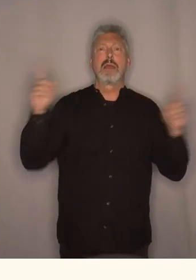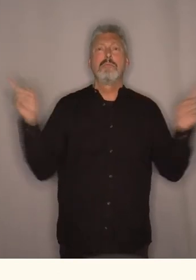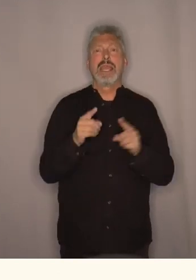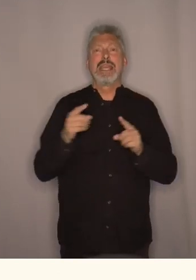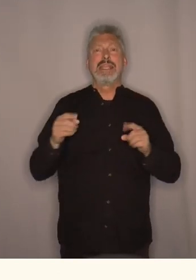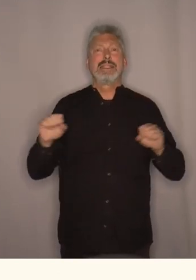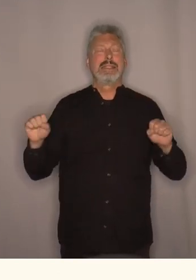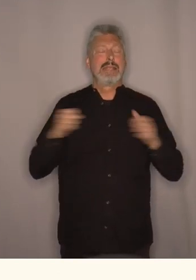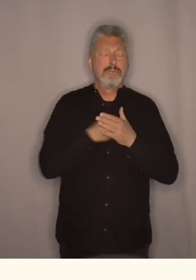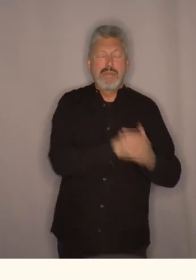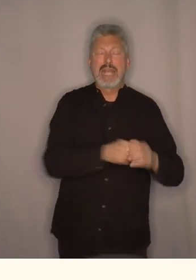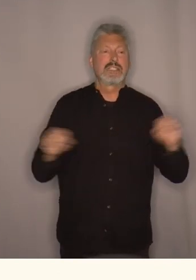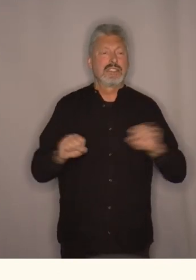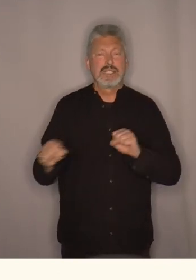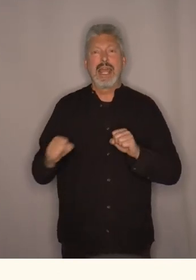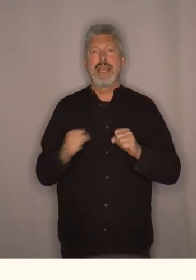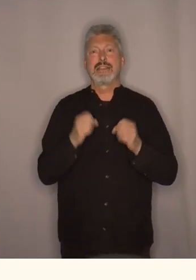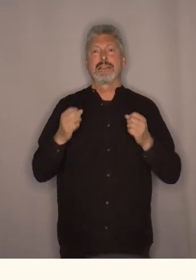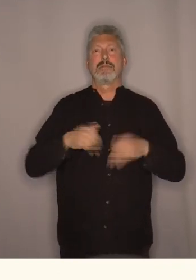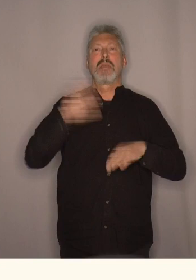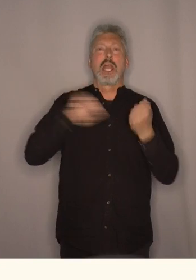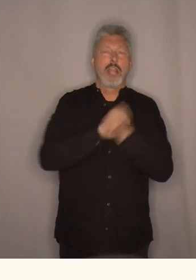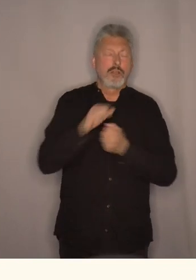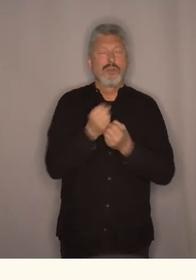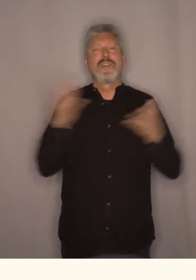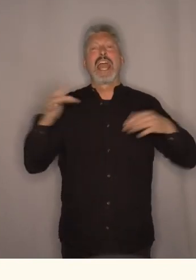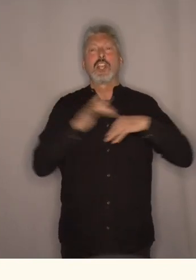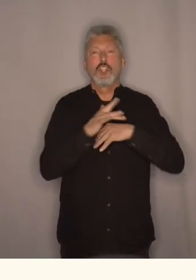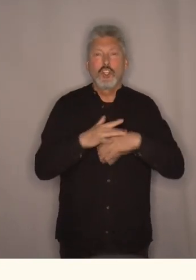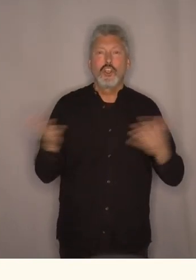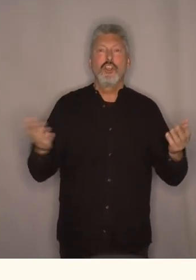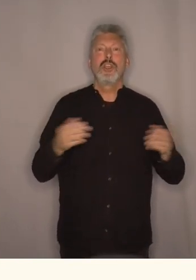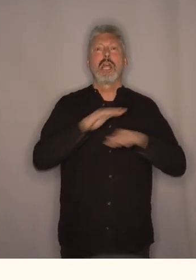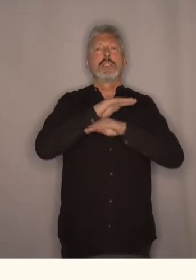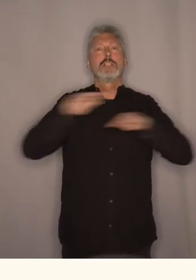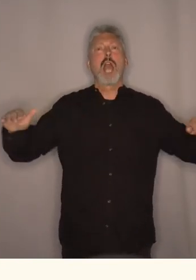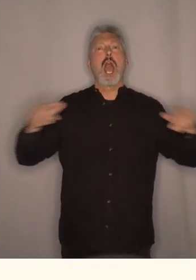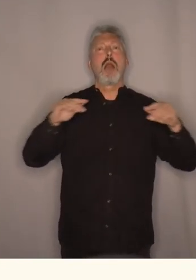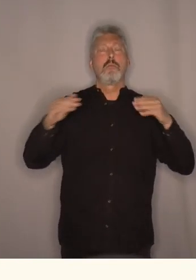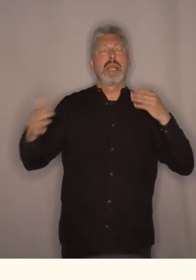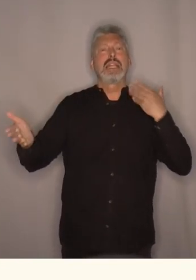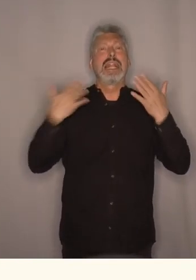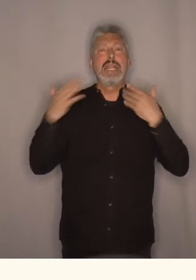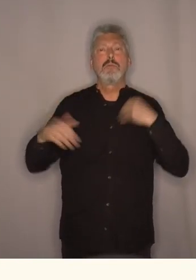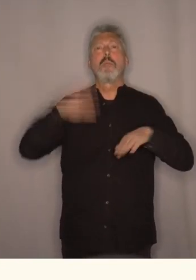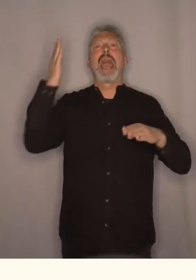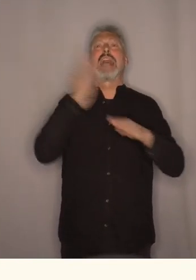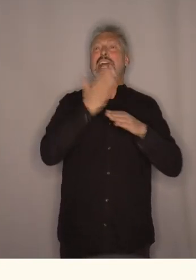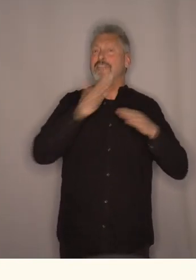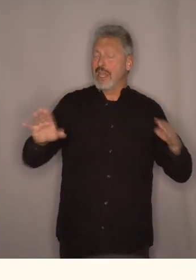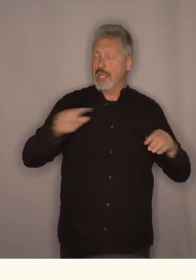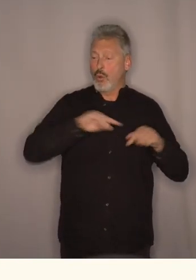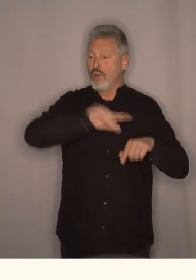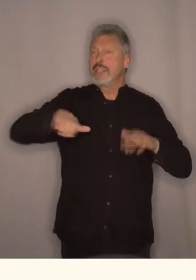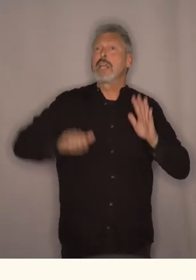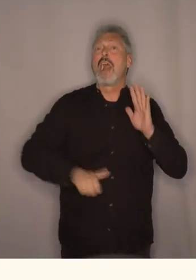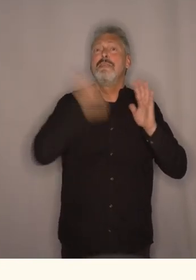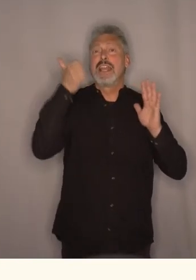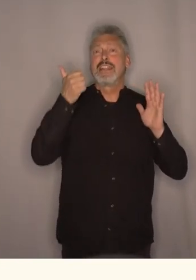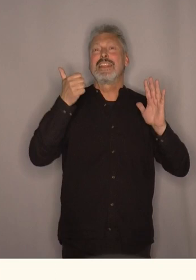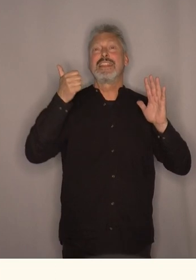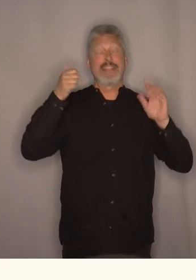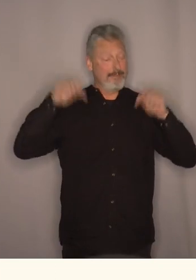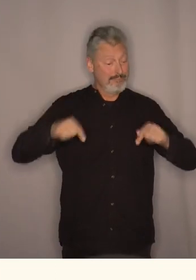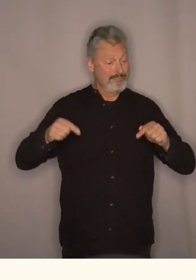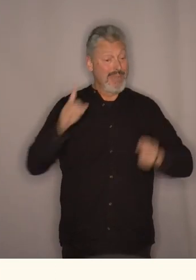natur, mer dyr, flere dyr, et stabilt klima og mer rettferdighet. Og vi skal vinne dette valget, for det er